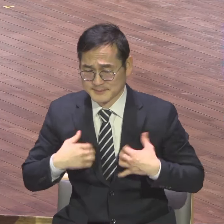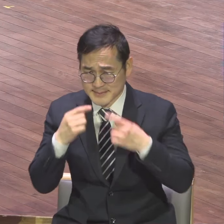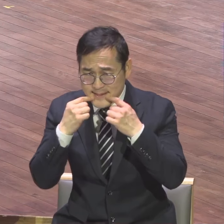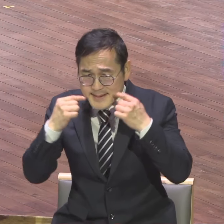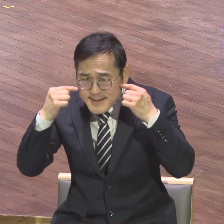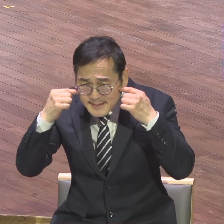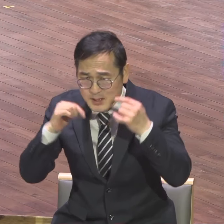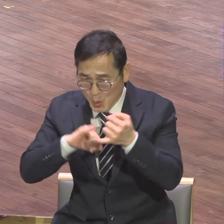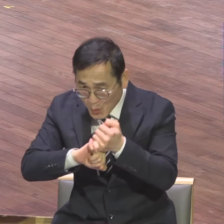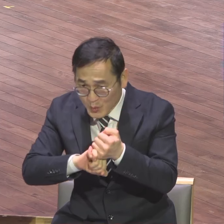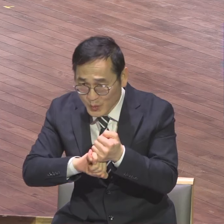잘 하길 바랍니다